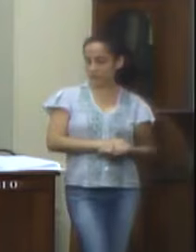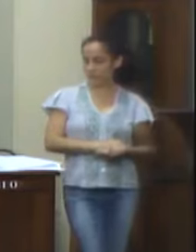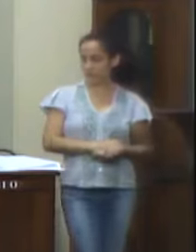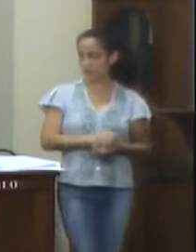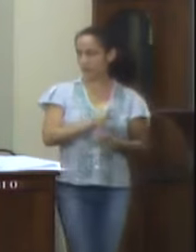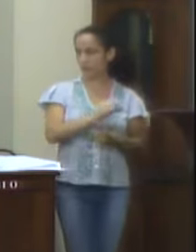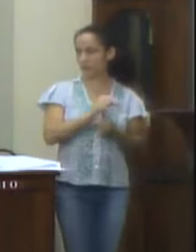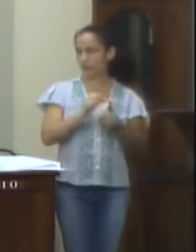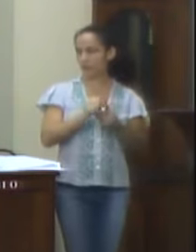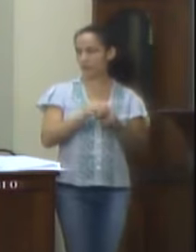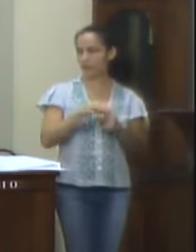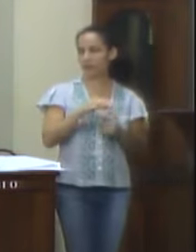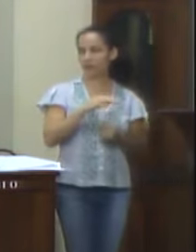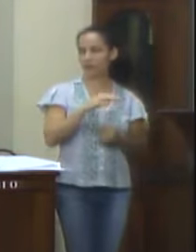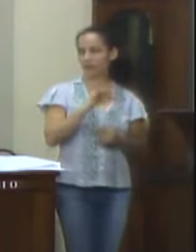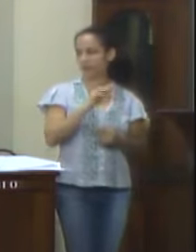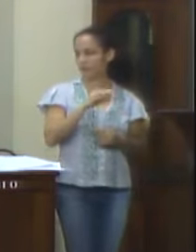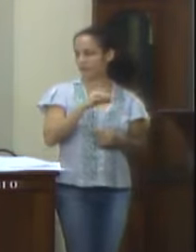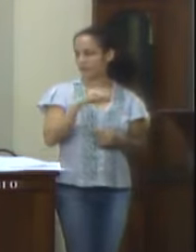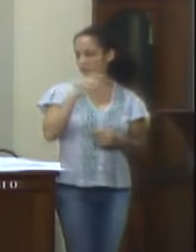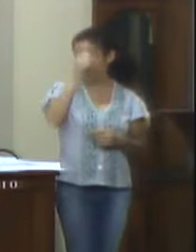sociais, Fundo Municipal de Saúde.